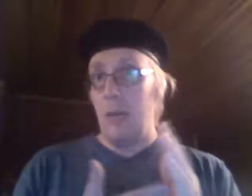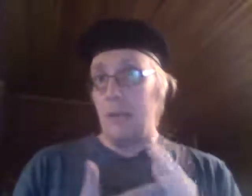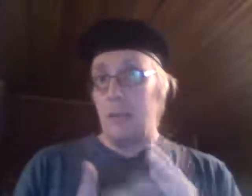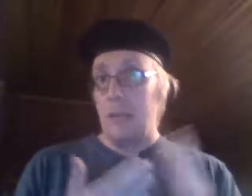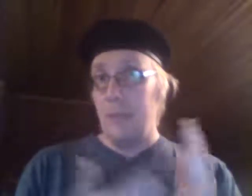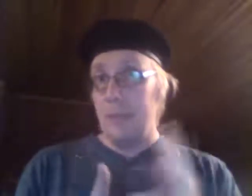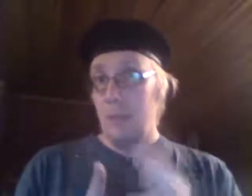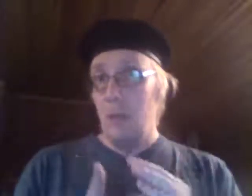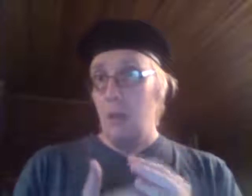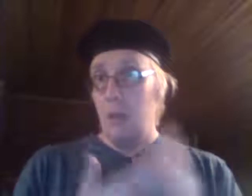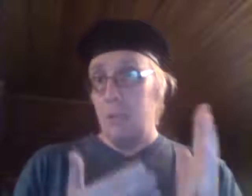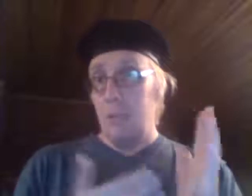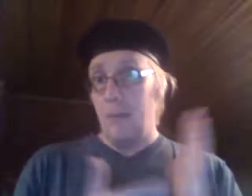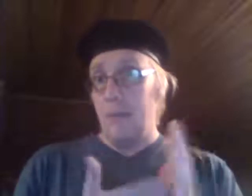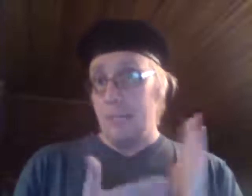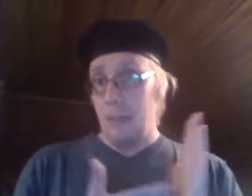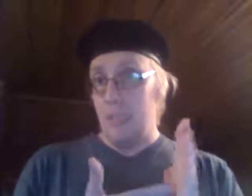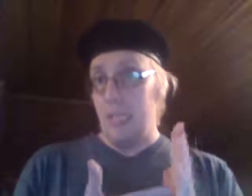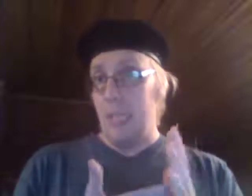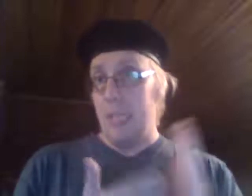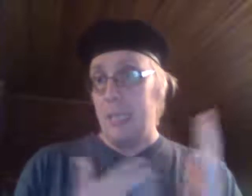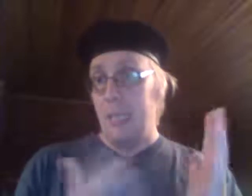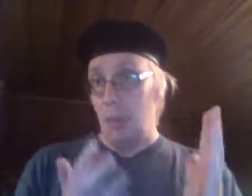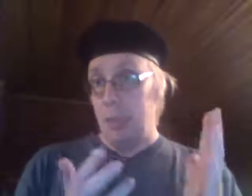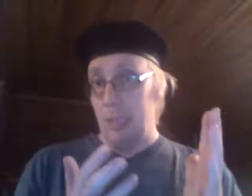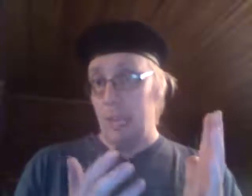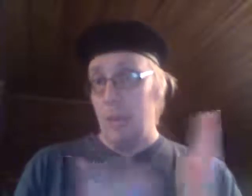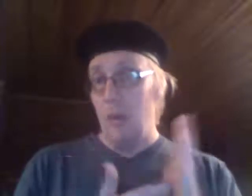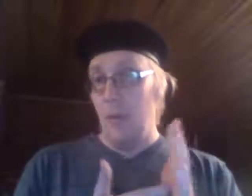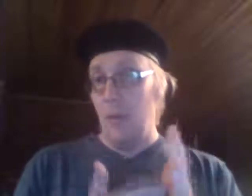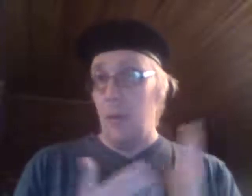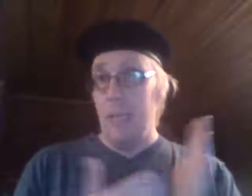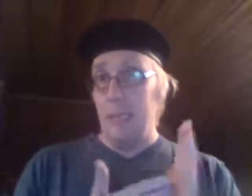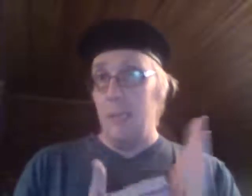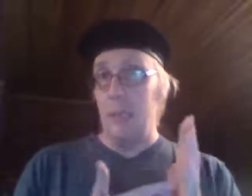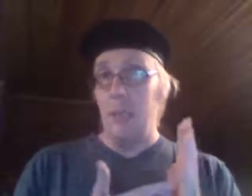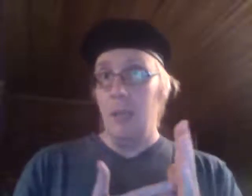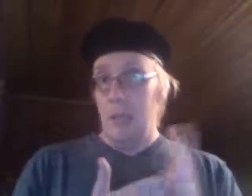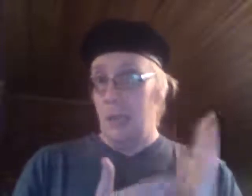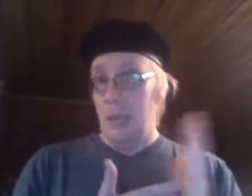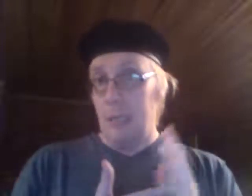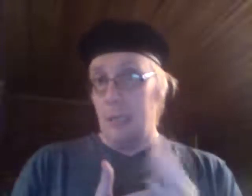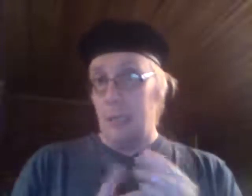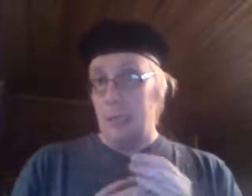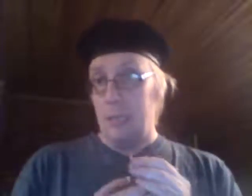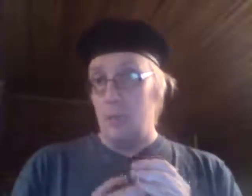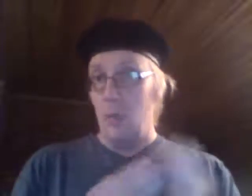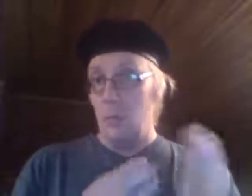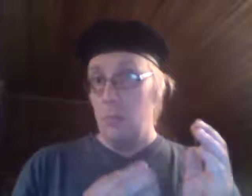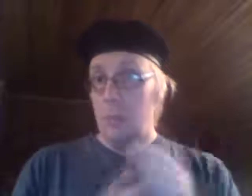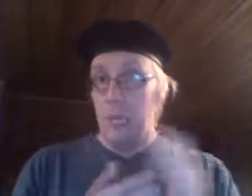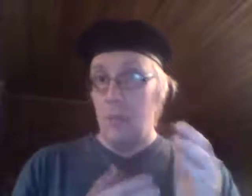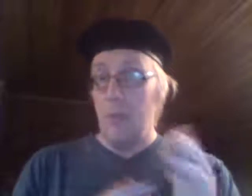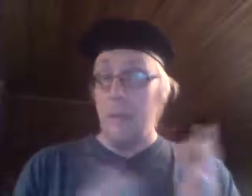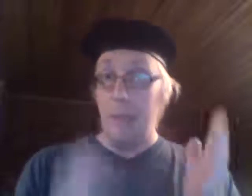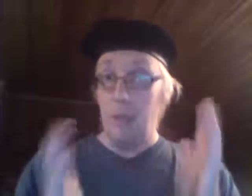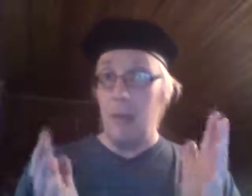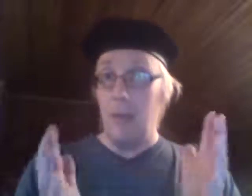Afrikkaa, väestö kasvaa olevan väestölle siinä, ettei se tulisi tänne EU-alueelle tai muita. Ja samalla Ranskaiset myy kehittyville maille, joilla on